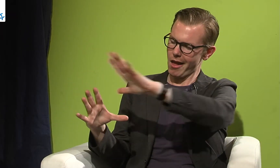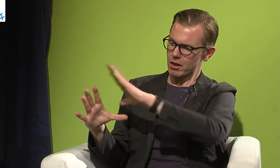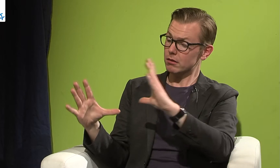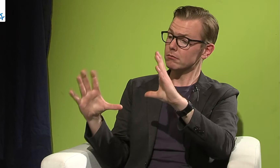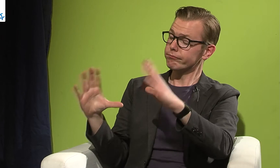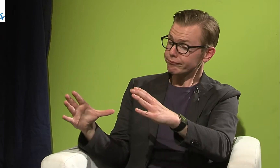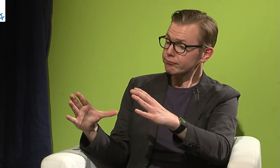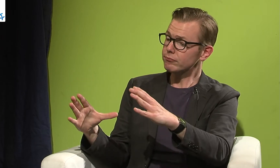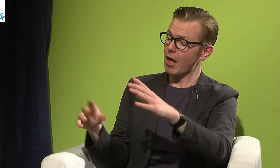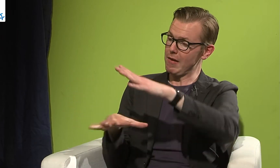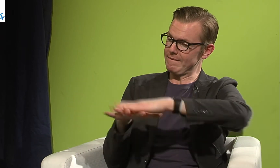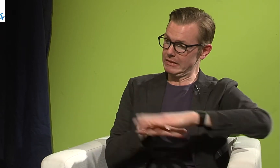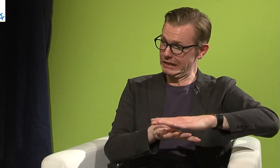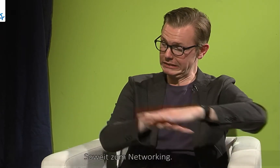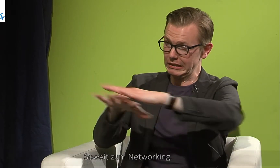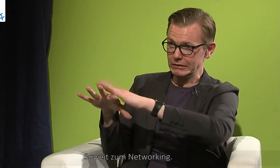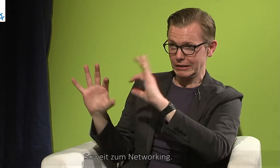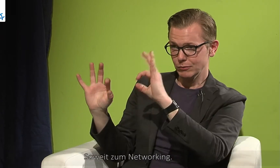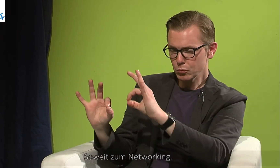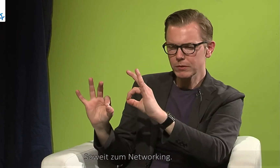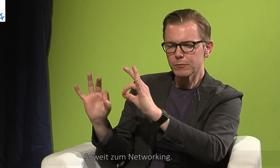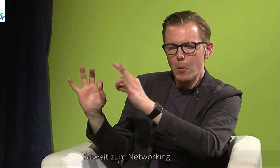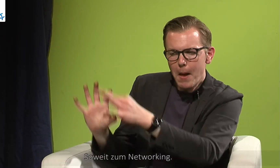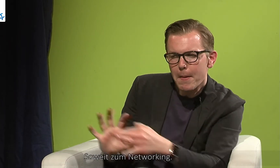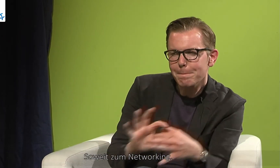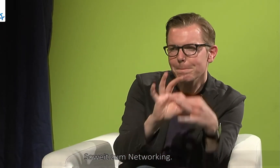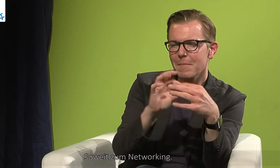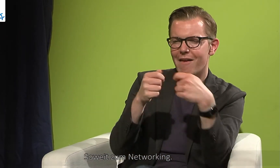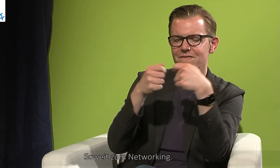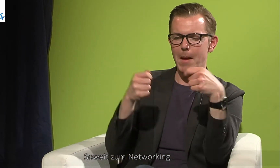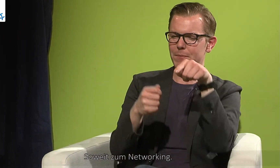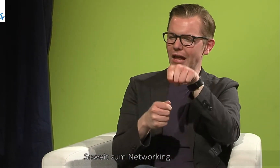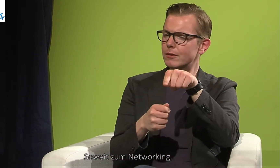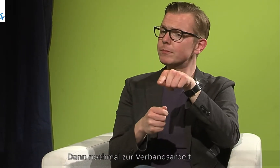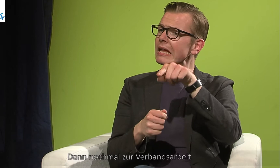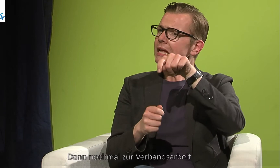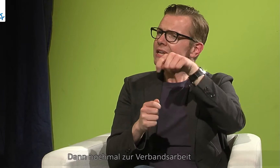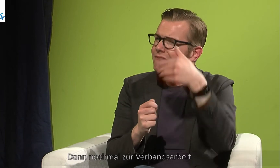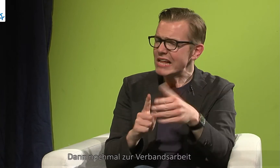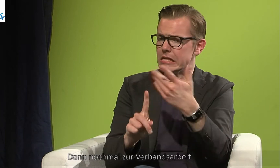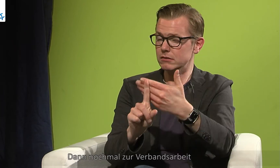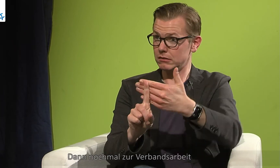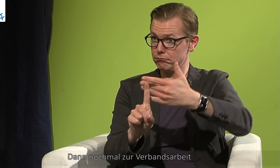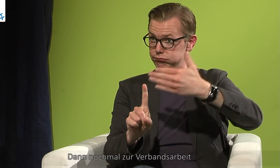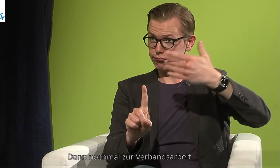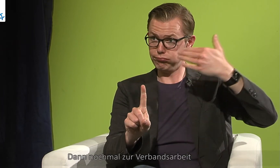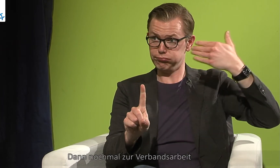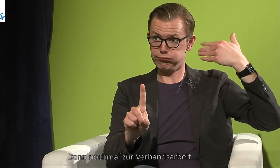Gut, also soweit zum Networking. Dann nochmal zur